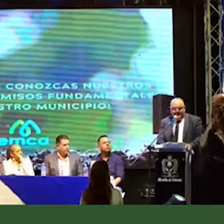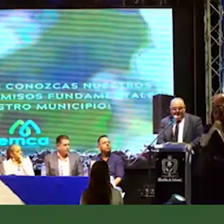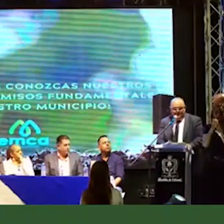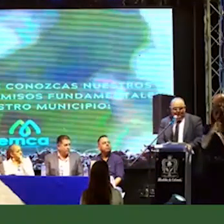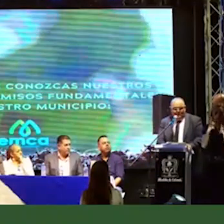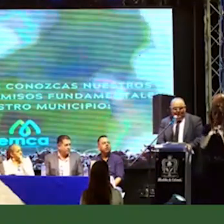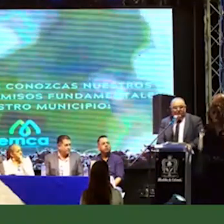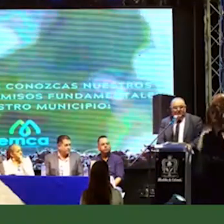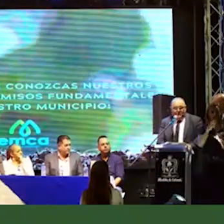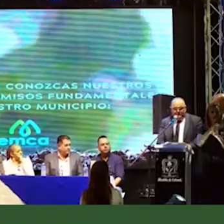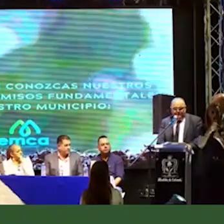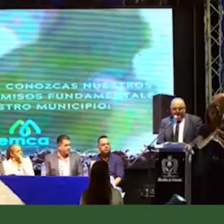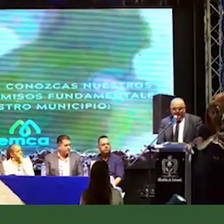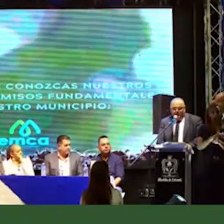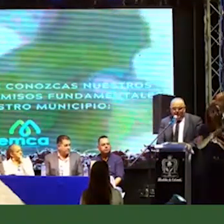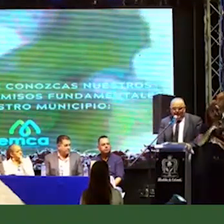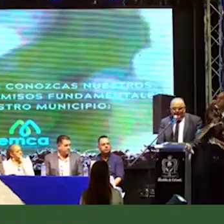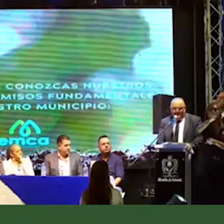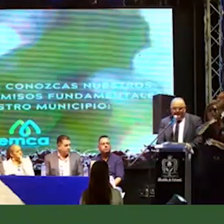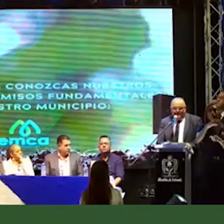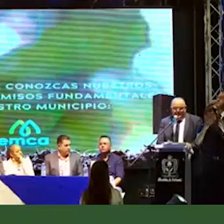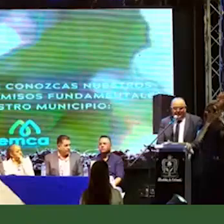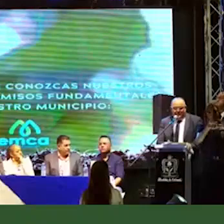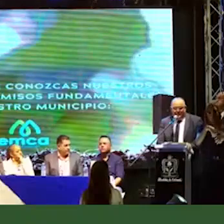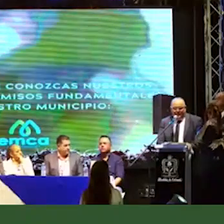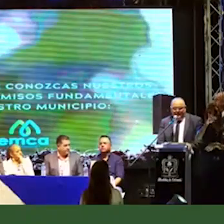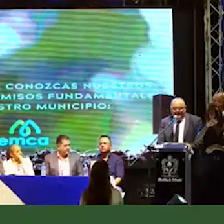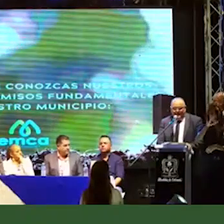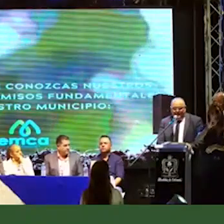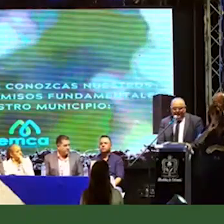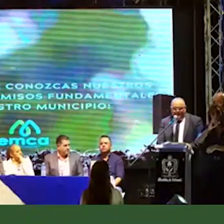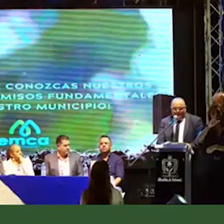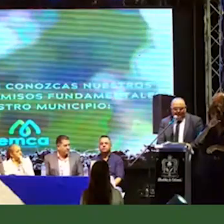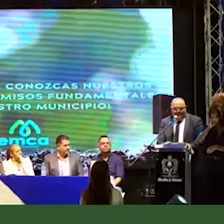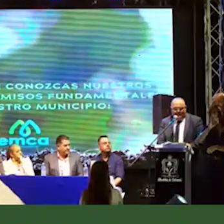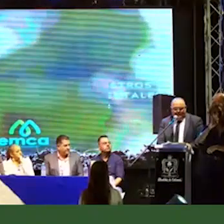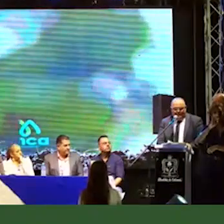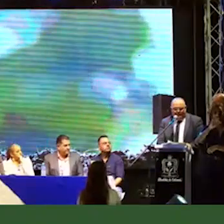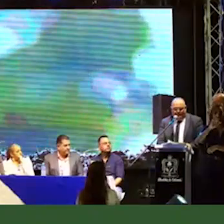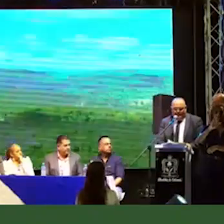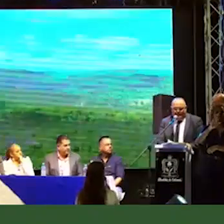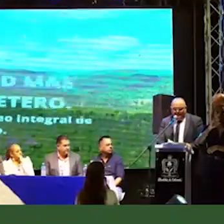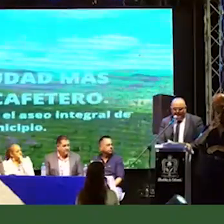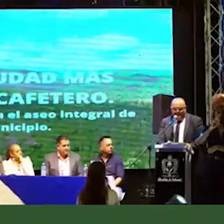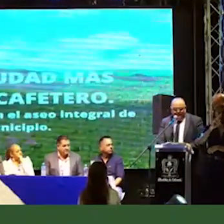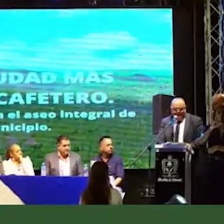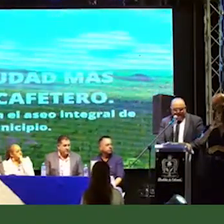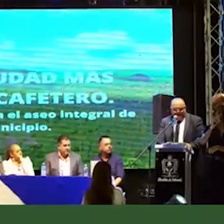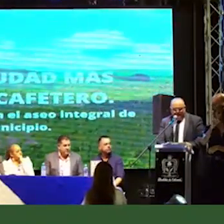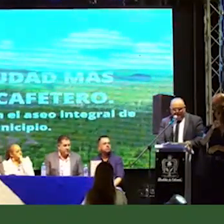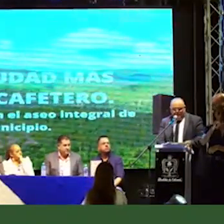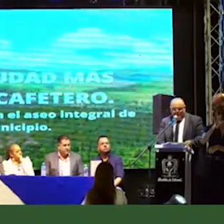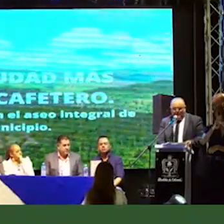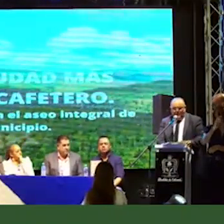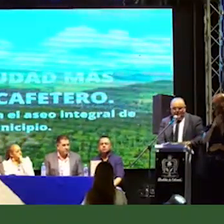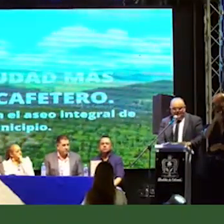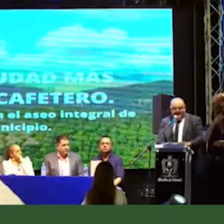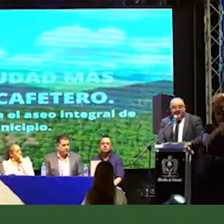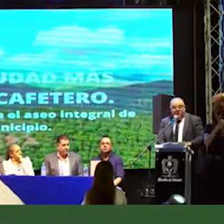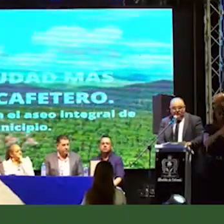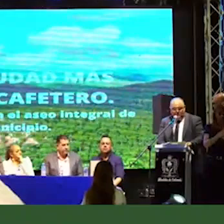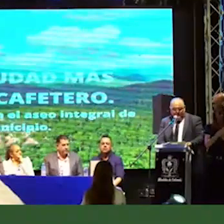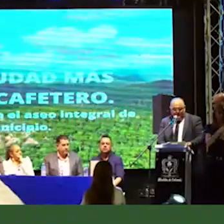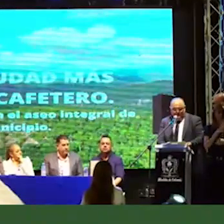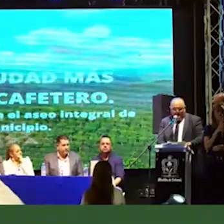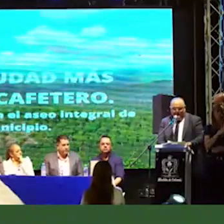de multipropósito, conscientes que los que defraudaron a Calarca fueron algunos directivos y socios de la empresa y no estos colaboradores que